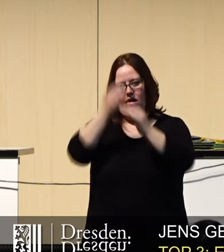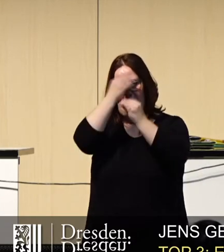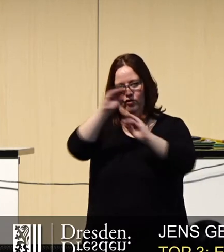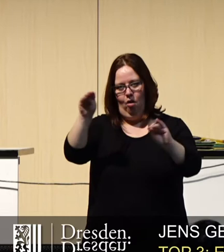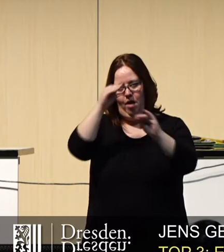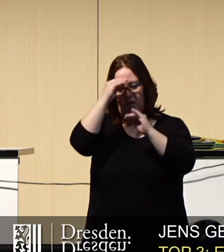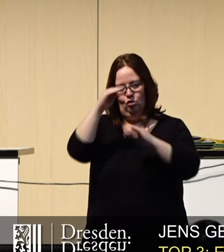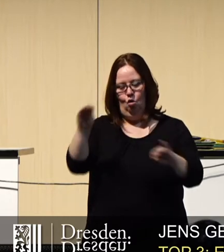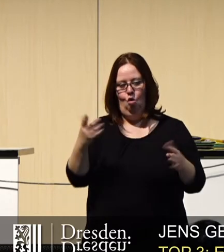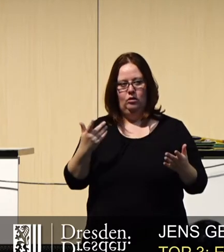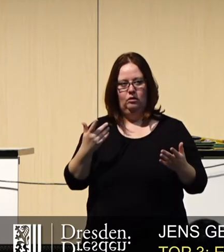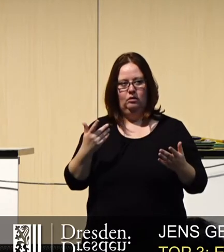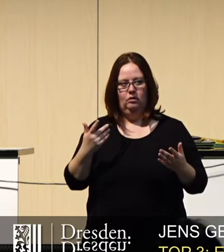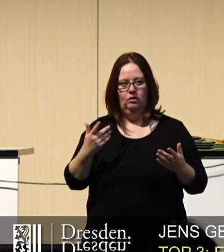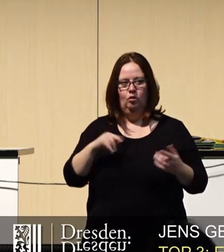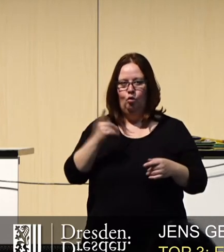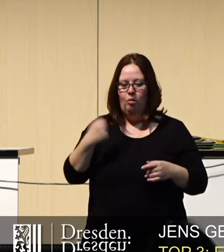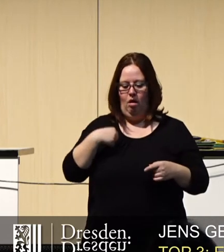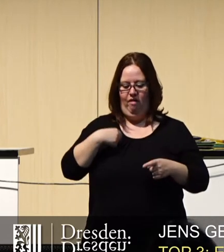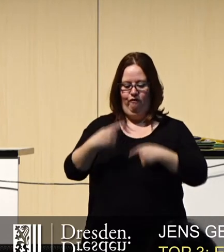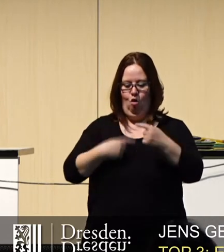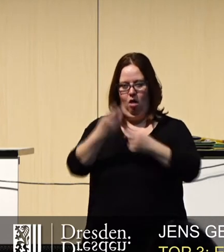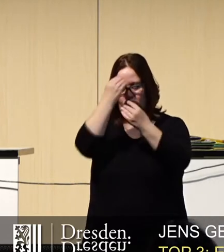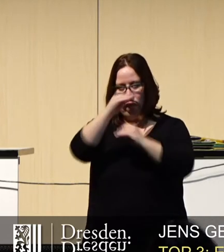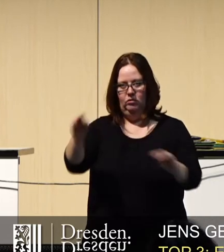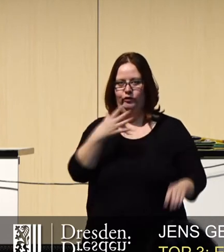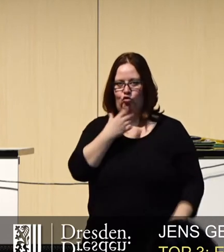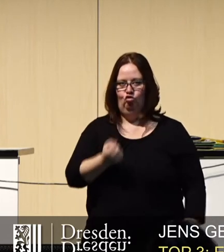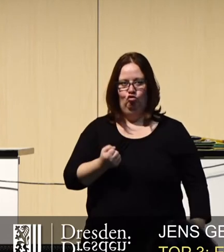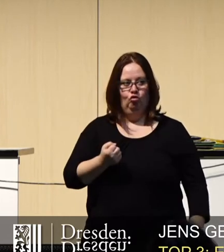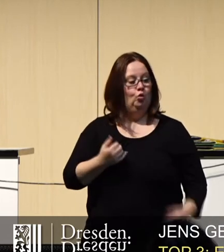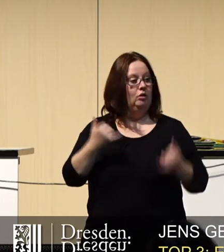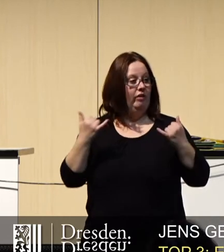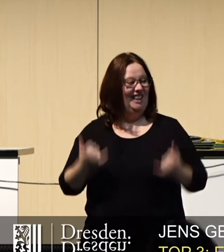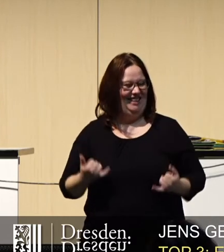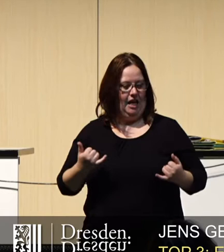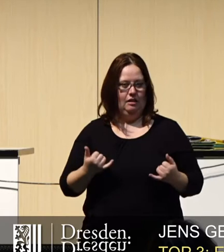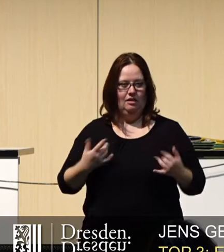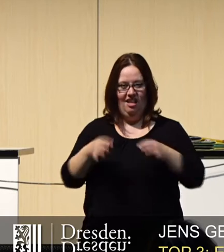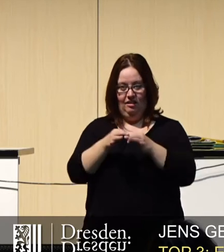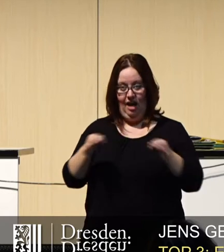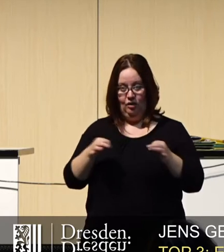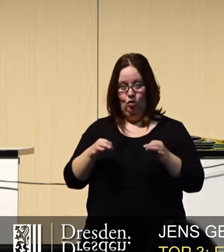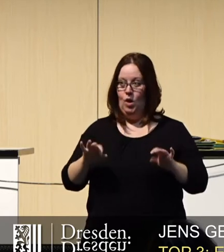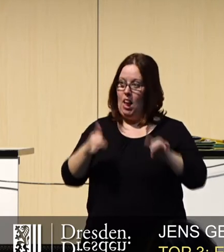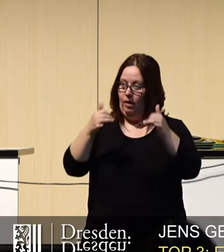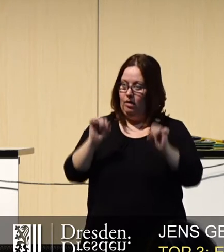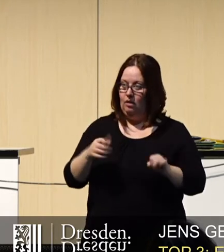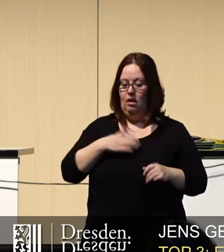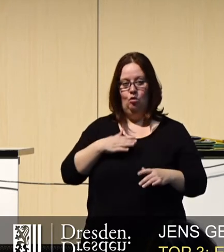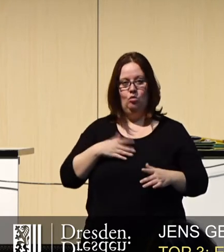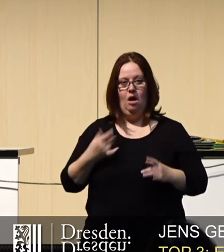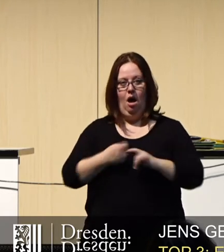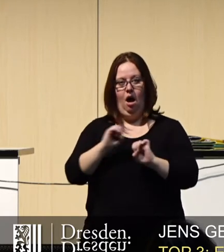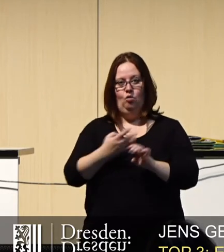Einwohnerinnen und Einwohner über Vorhaben zukommen zu lassen. Und wenn wir diese Satzung leben würden, wäre unsere